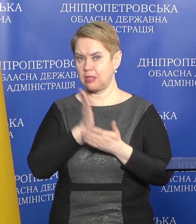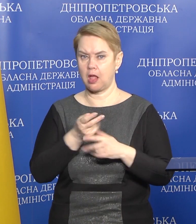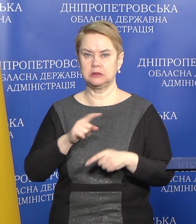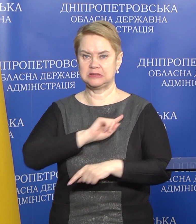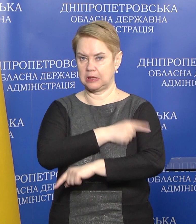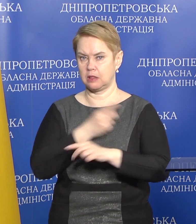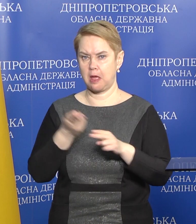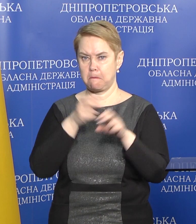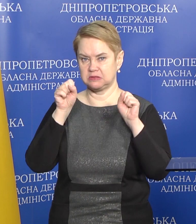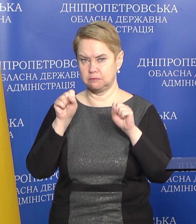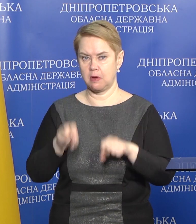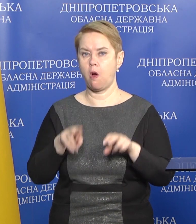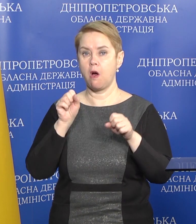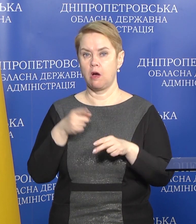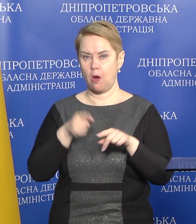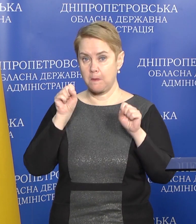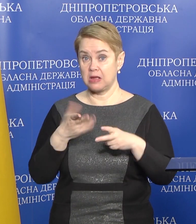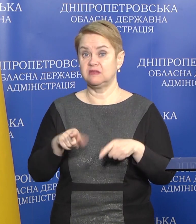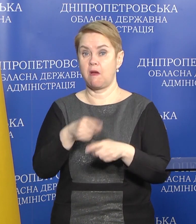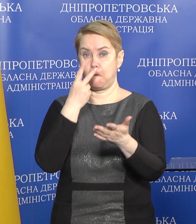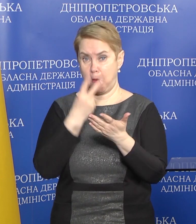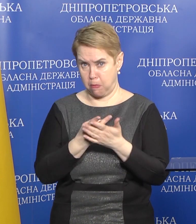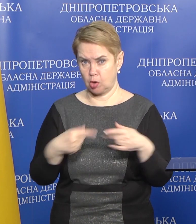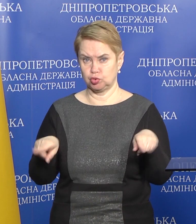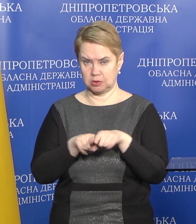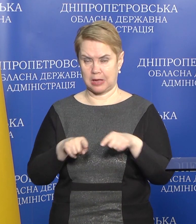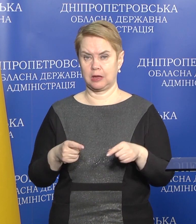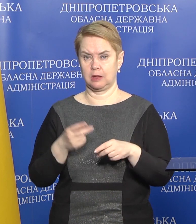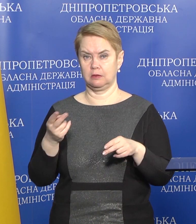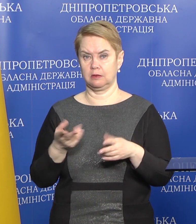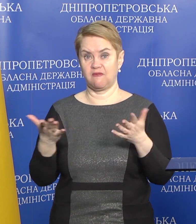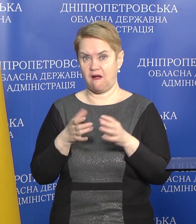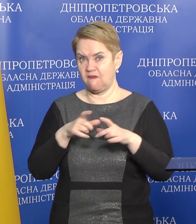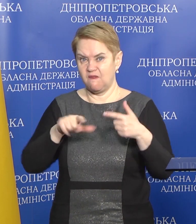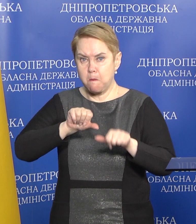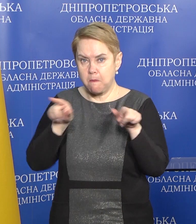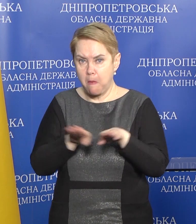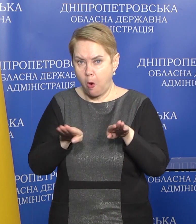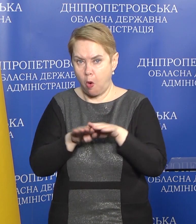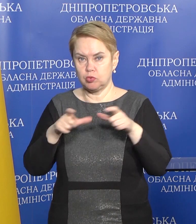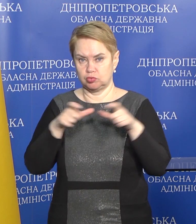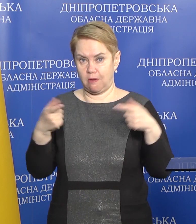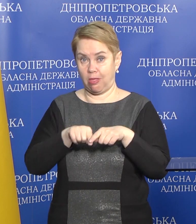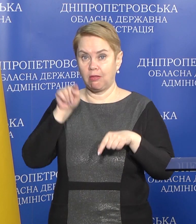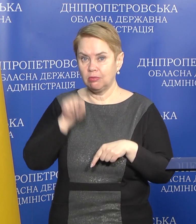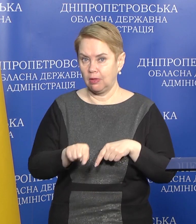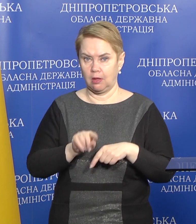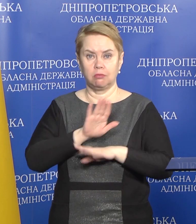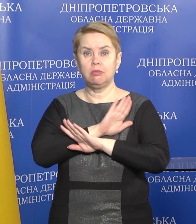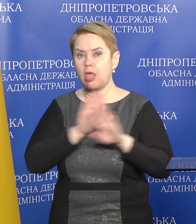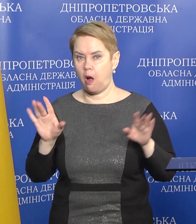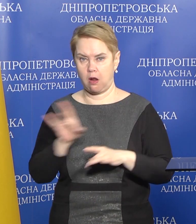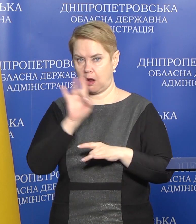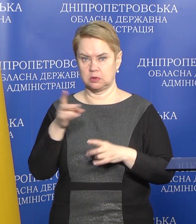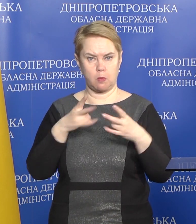небезпечними, і вкрай важливо, якщо ви побачили ці касетні елементи, або якась фігура похожа на них, в